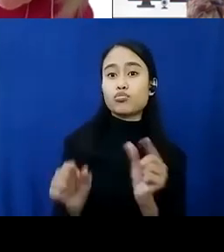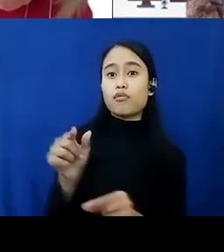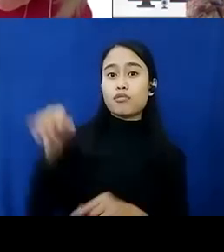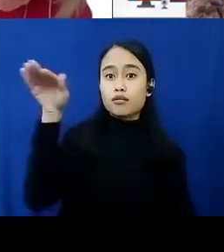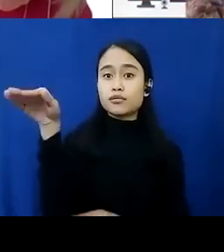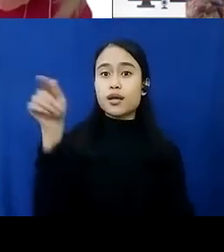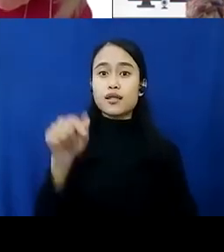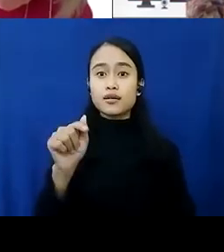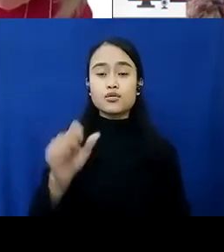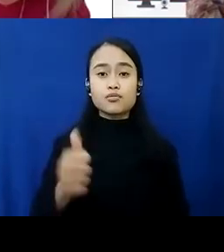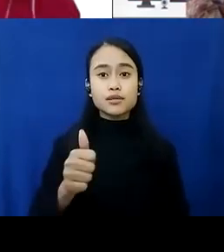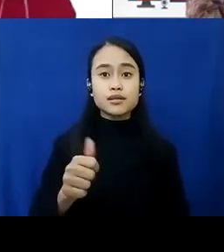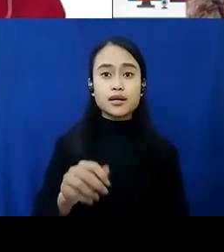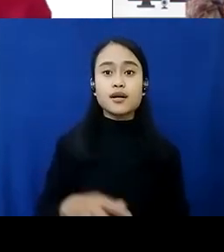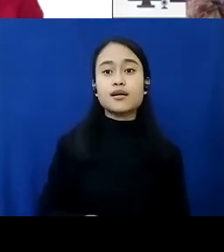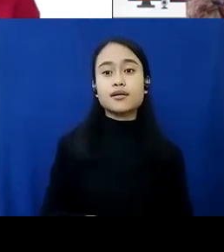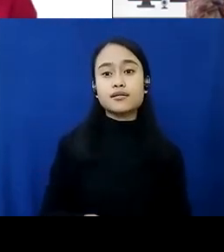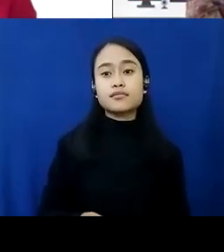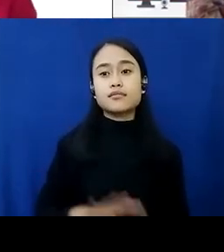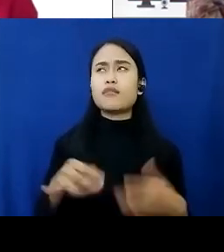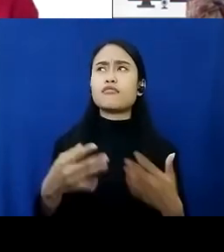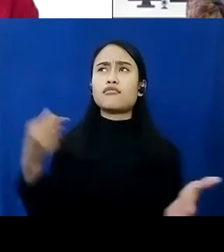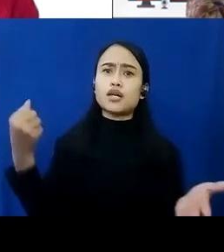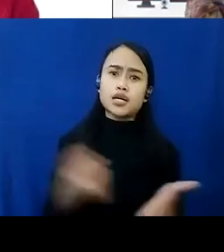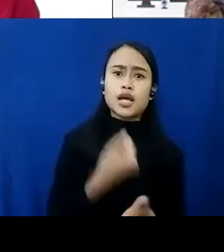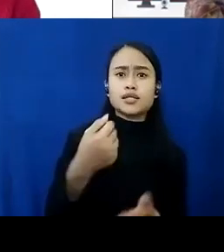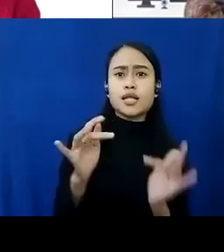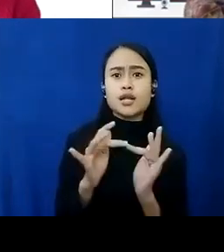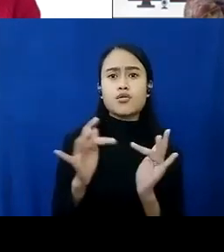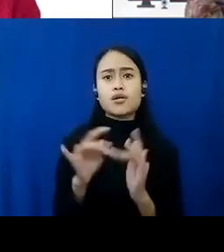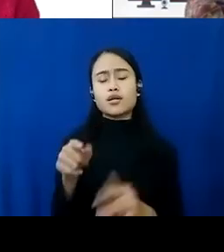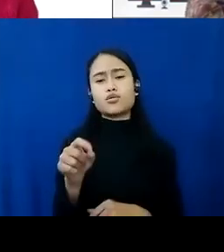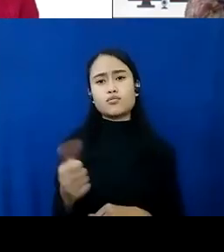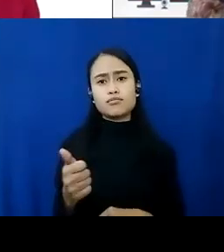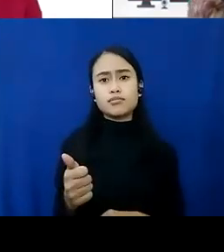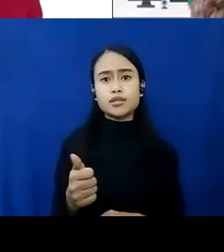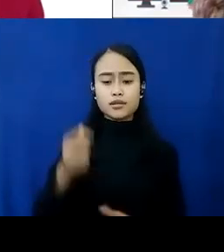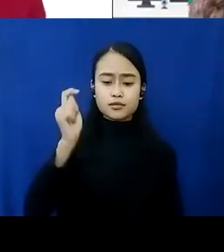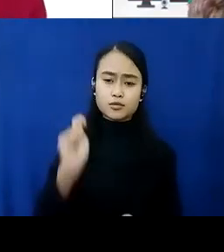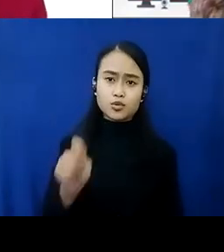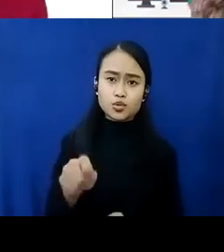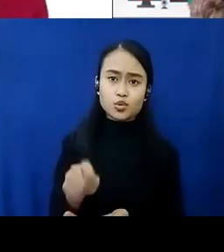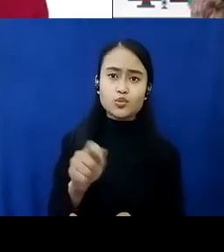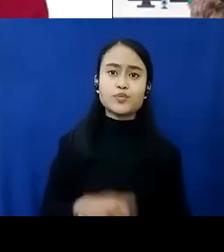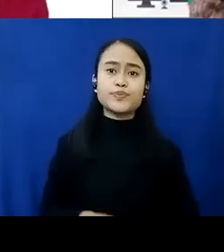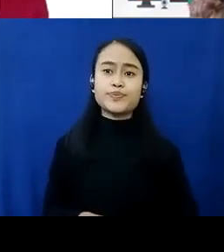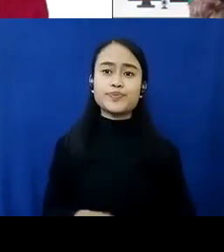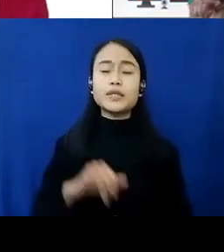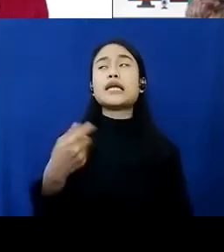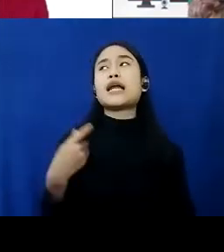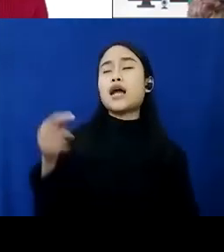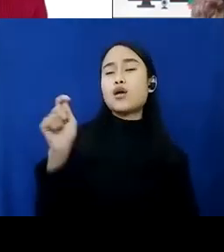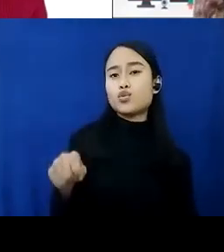bisa, atau melakukan kekerasan secara daring itu bisa ditegakkan oleh penegak hukum. Jadi ada hukum yang